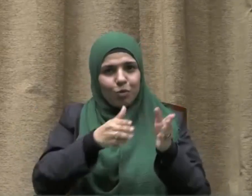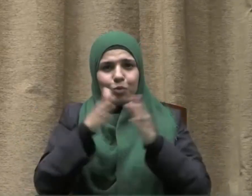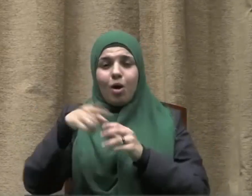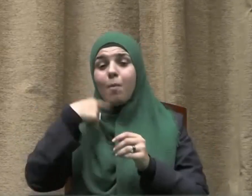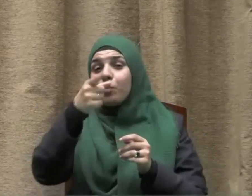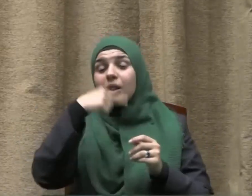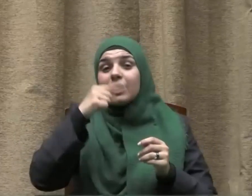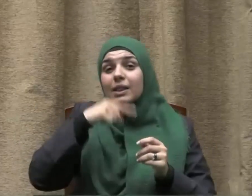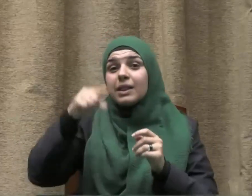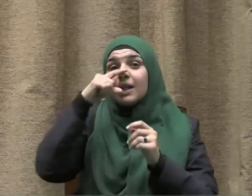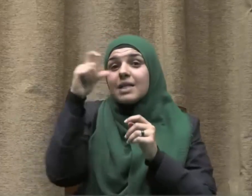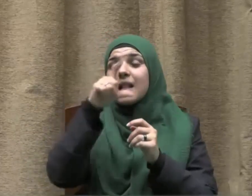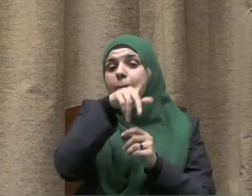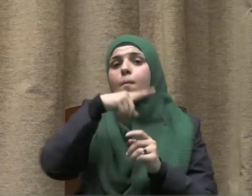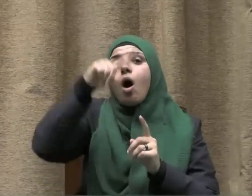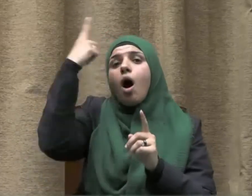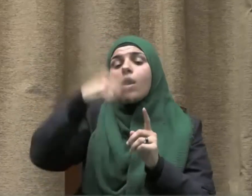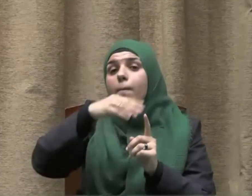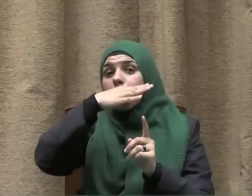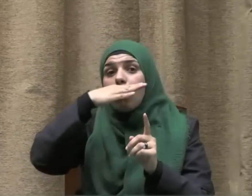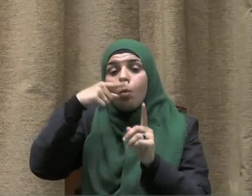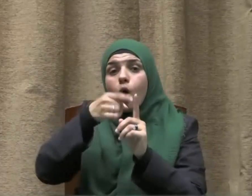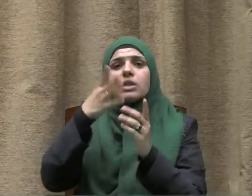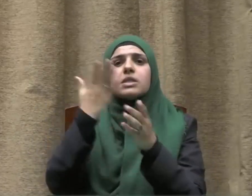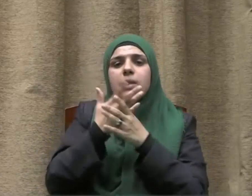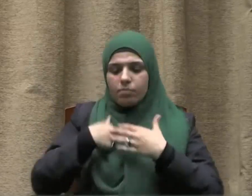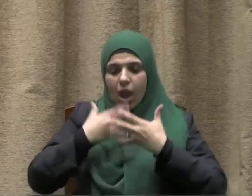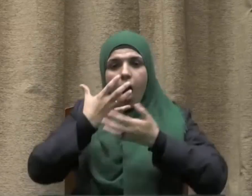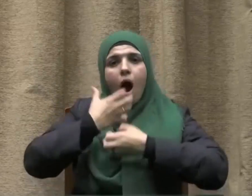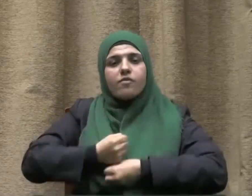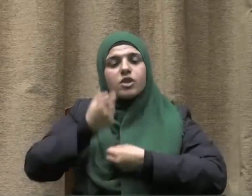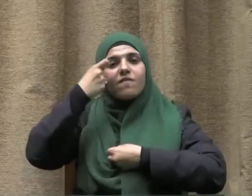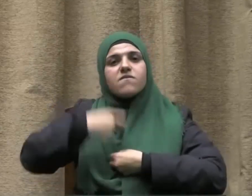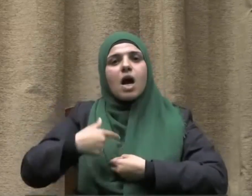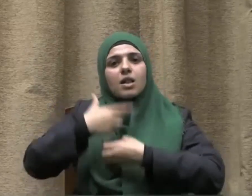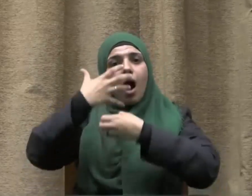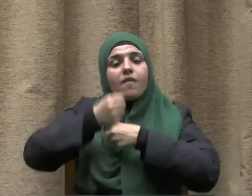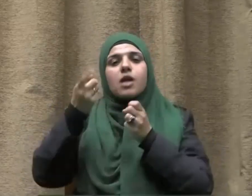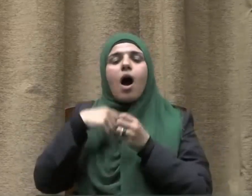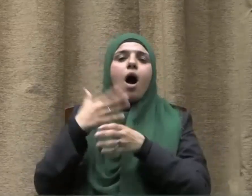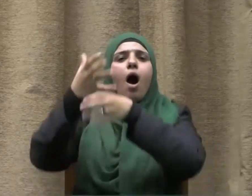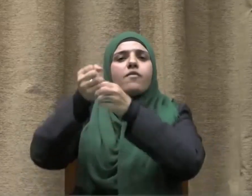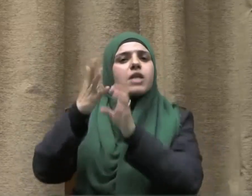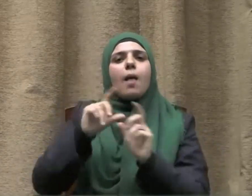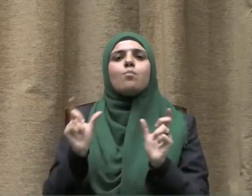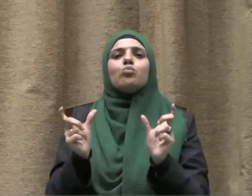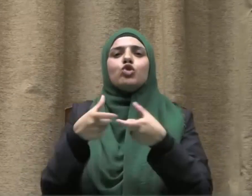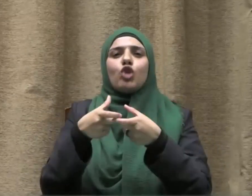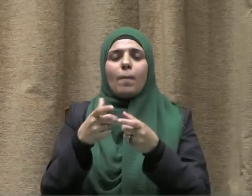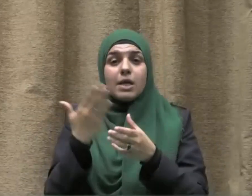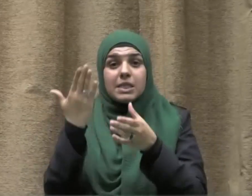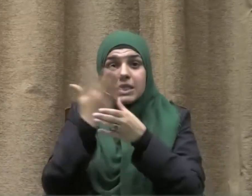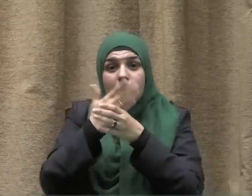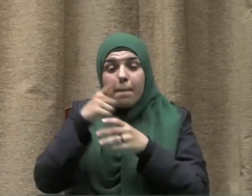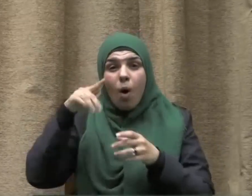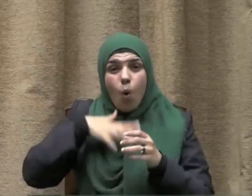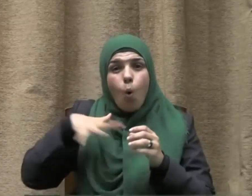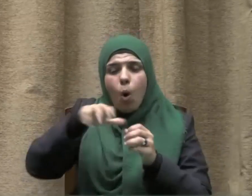حين حرم المخدرات إنما حرمها صيانة للفرد وحفاظا على المجتمع لأن الأضرار